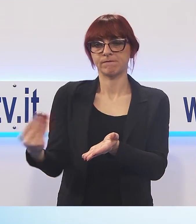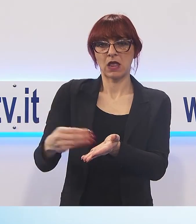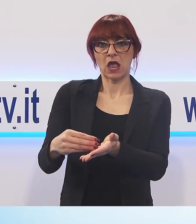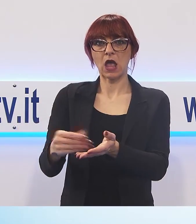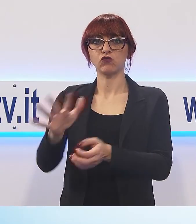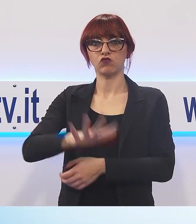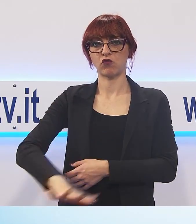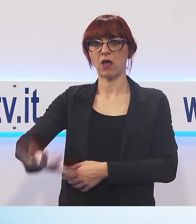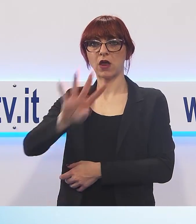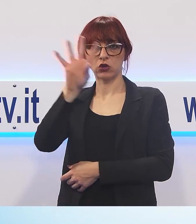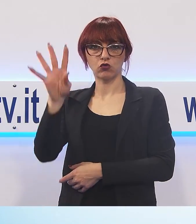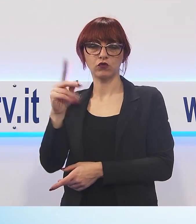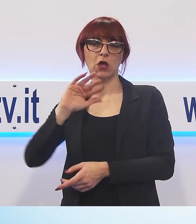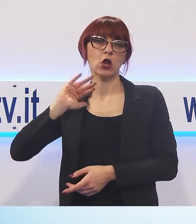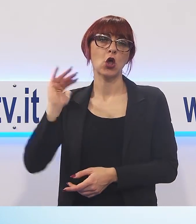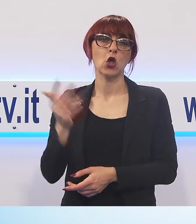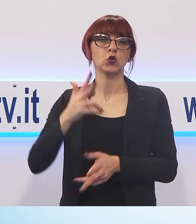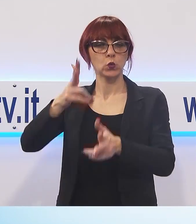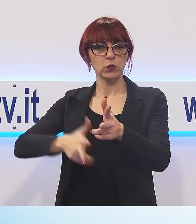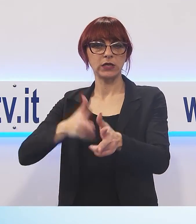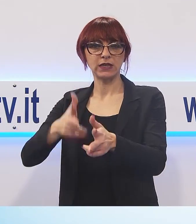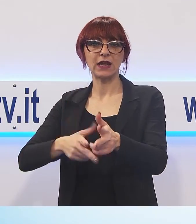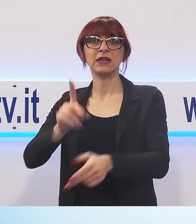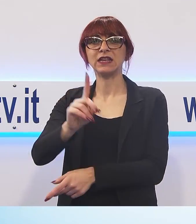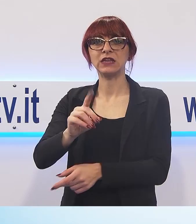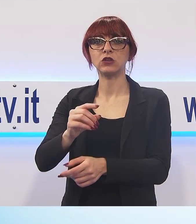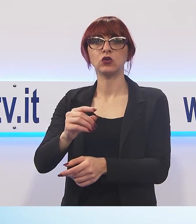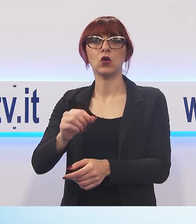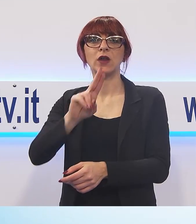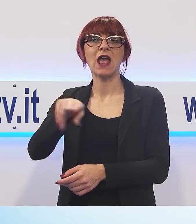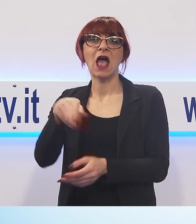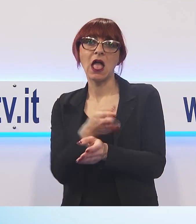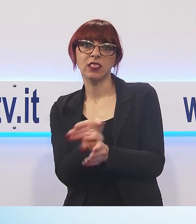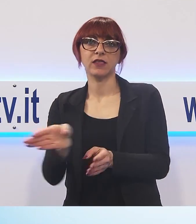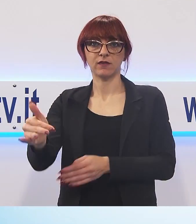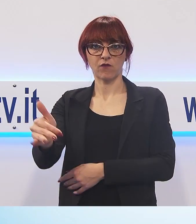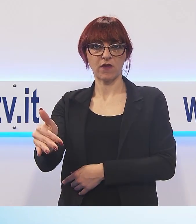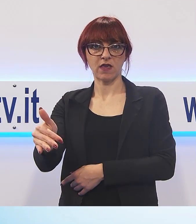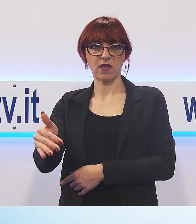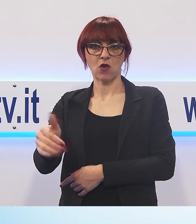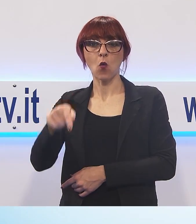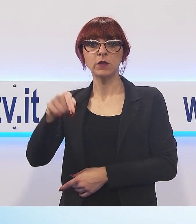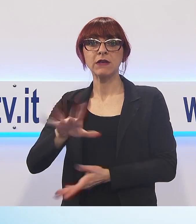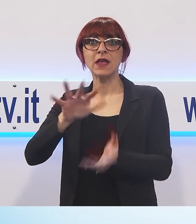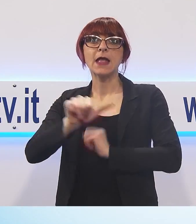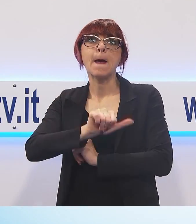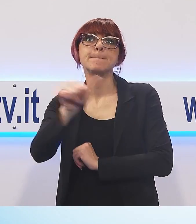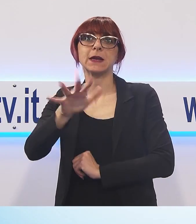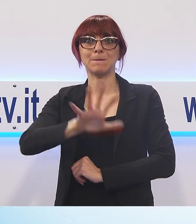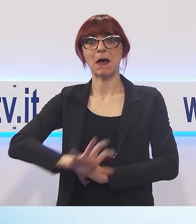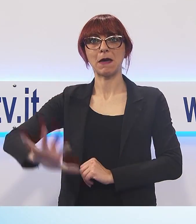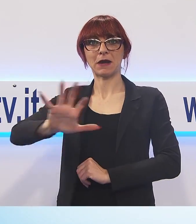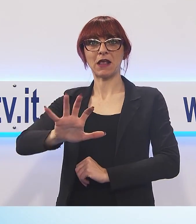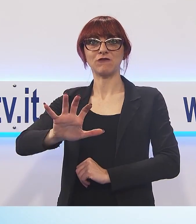Toscana, in tutti i convogli, i detettori anti-svio e sarebbe la prima regione in Italia. Ricordo che l